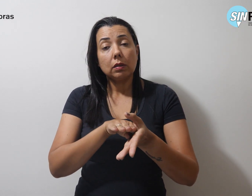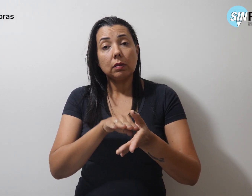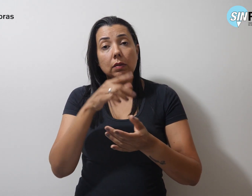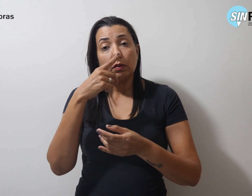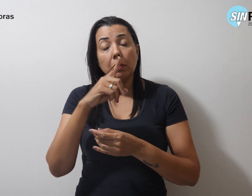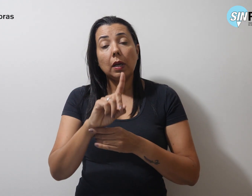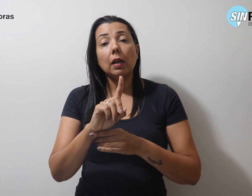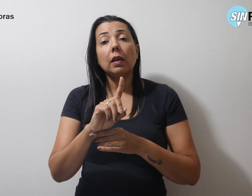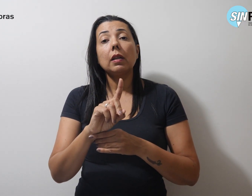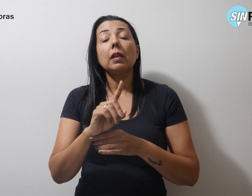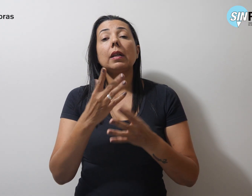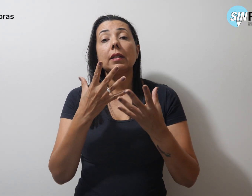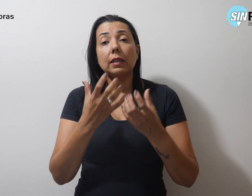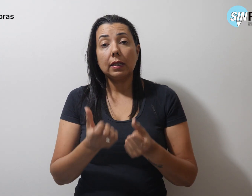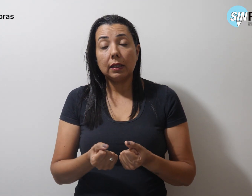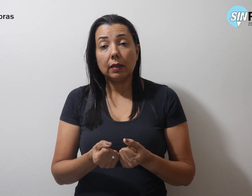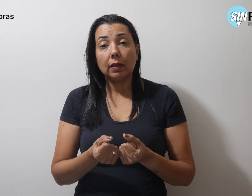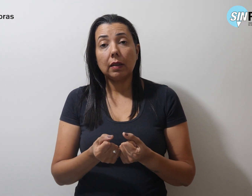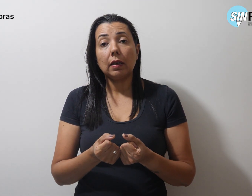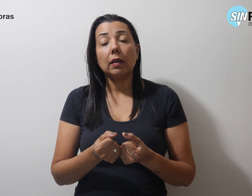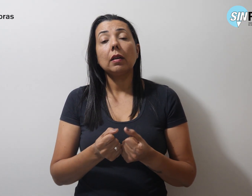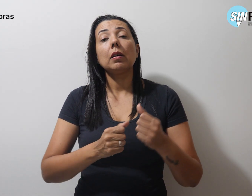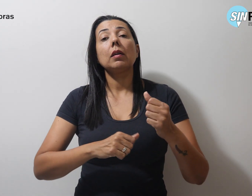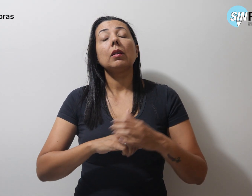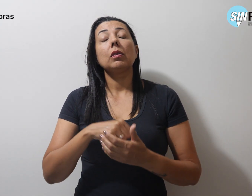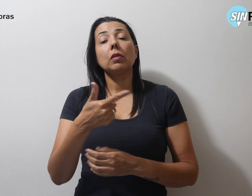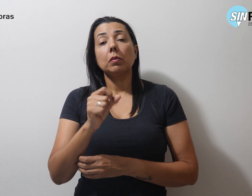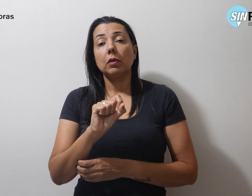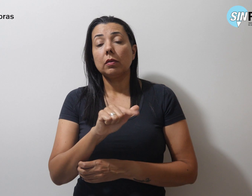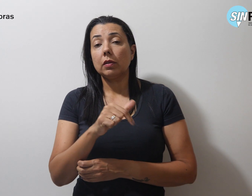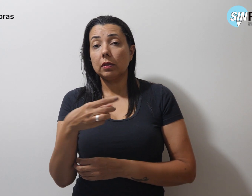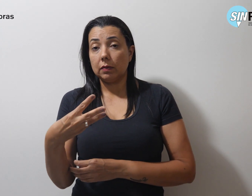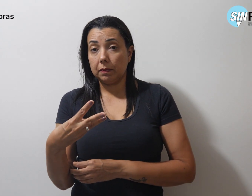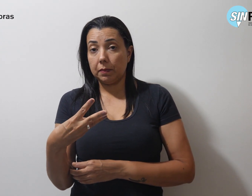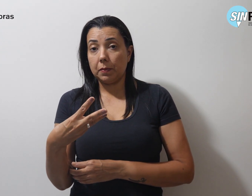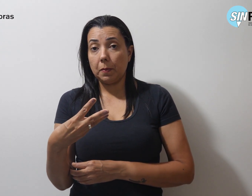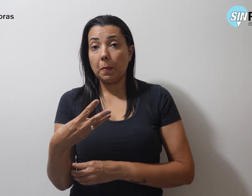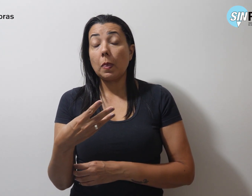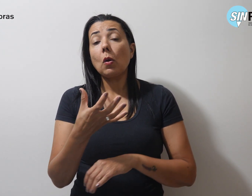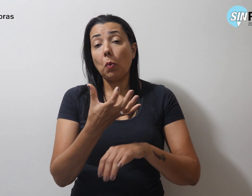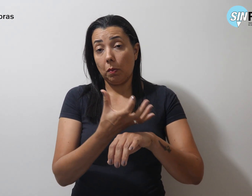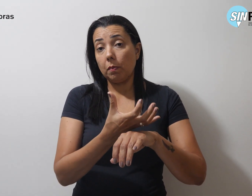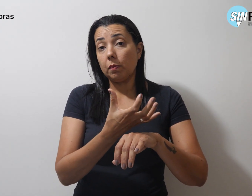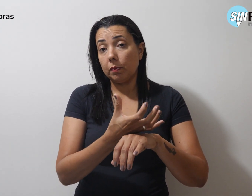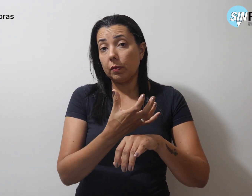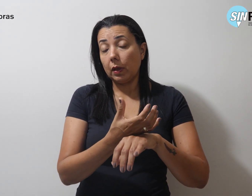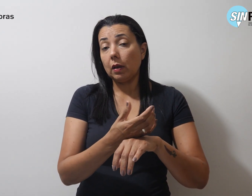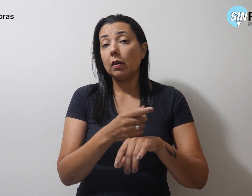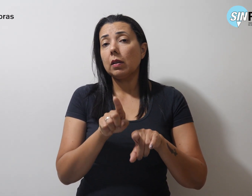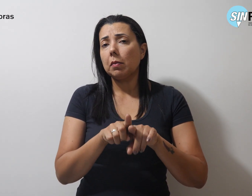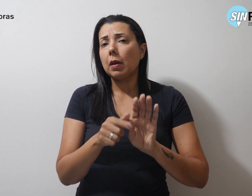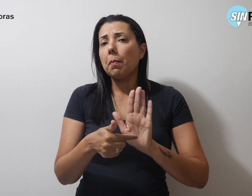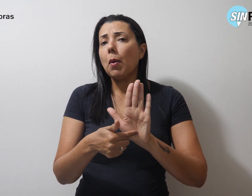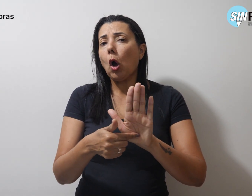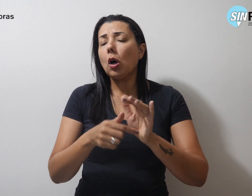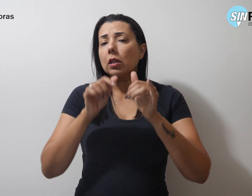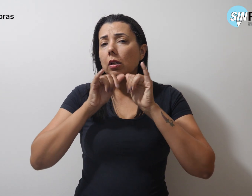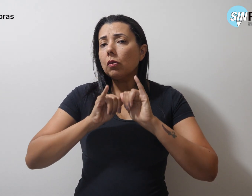concessão de aptidão 2023. O material ainda traz informações sobre